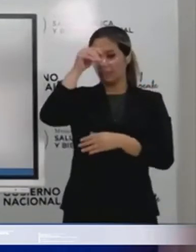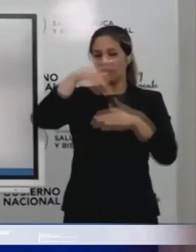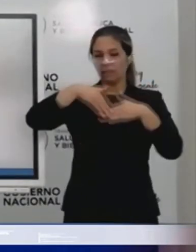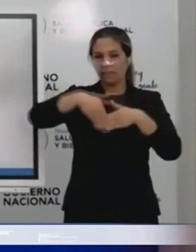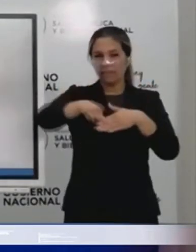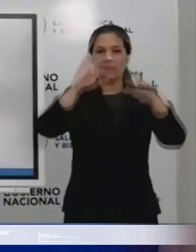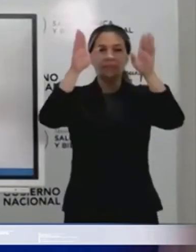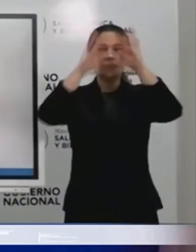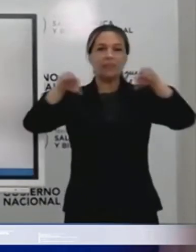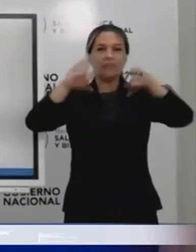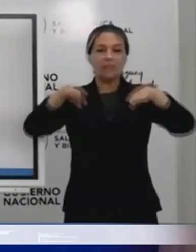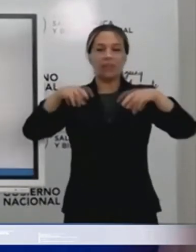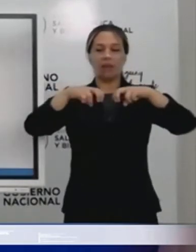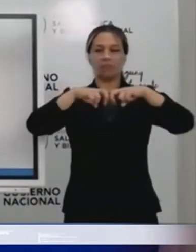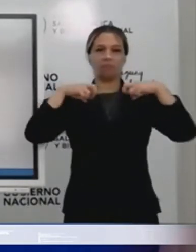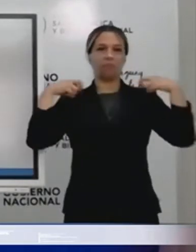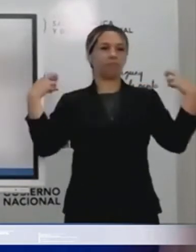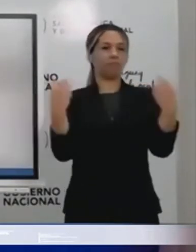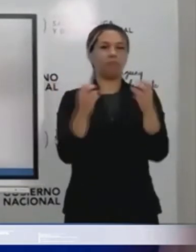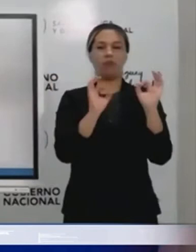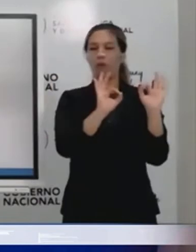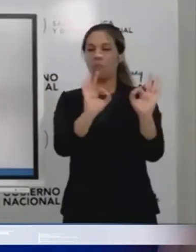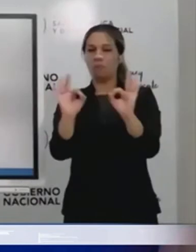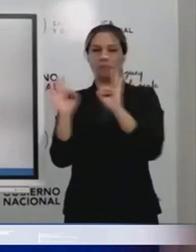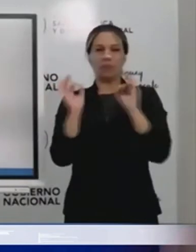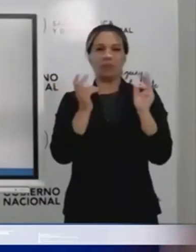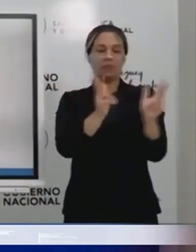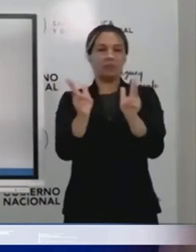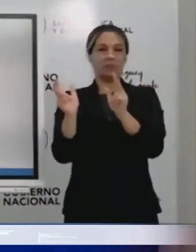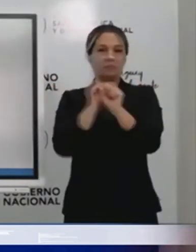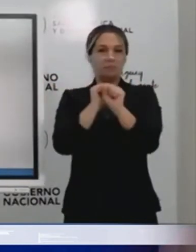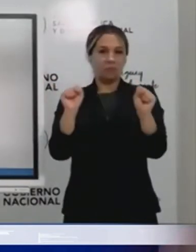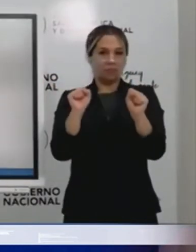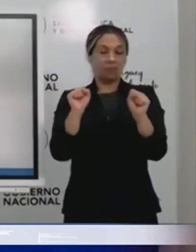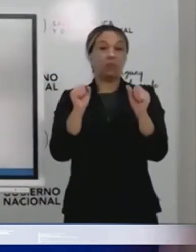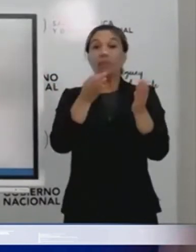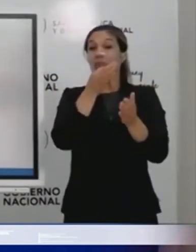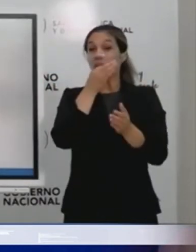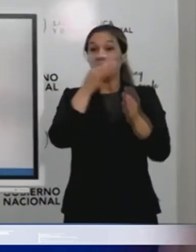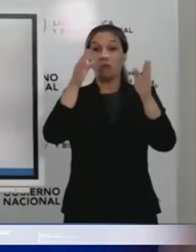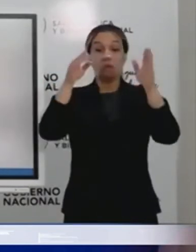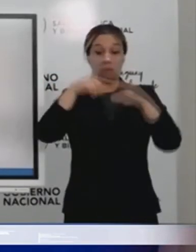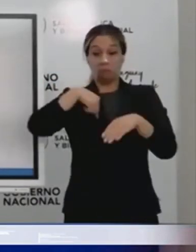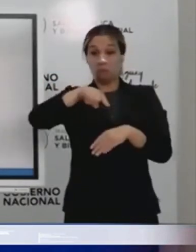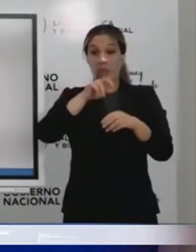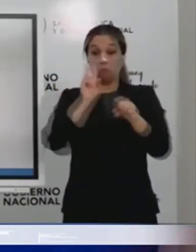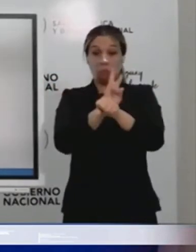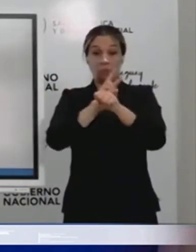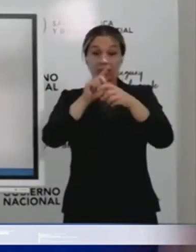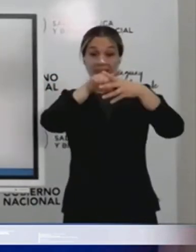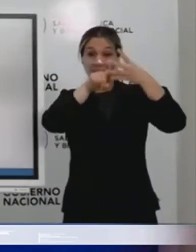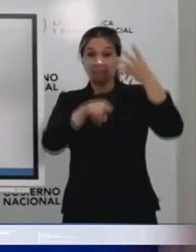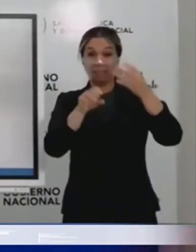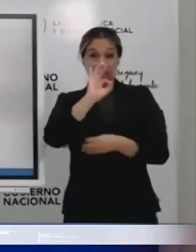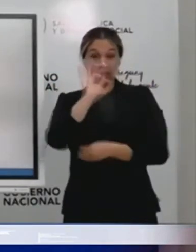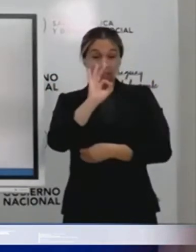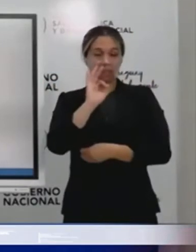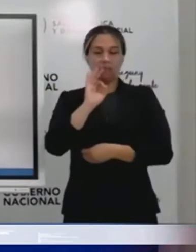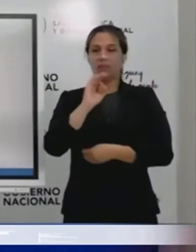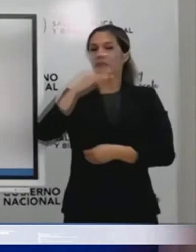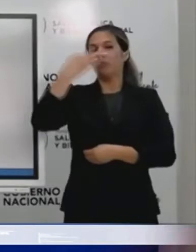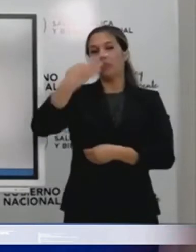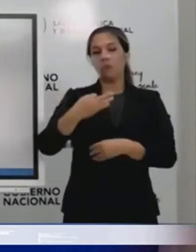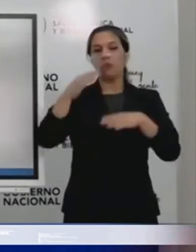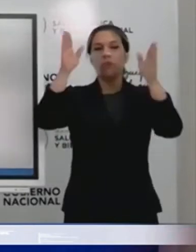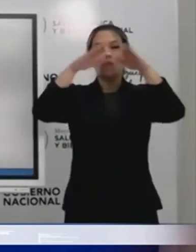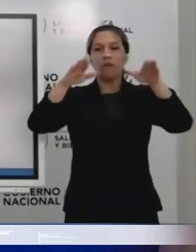importante cuidarse ahora. Por un lado, porque si uno se contagia ahora probablemente va a estar teniendo síntomas para los días de Navidad y va a tener que guardar parantena. Y no va a